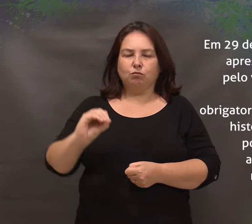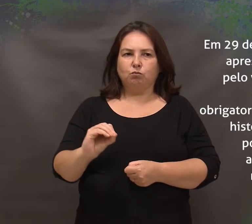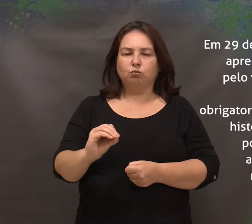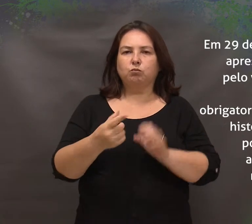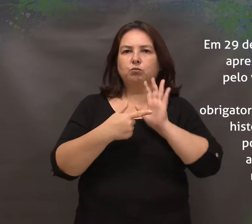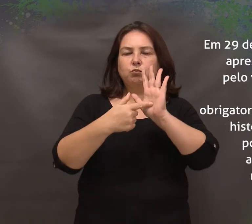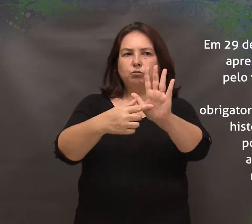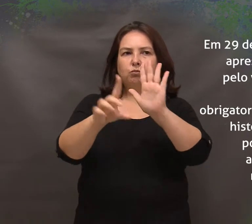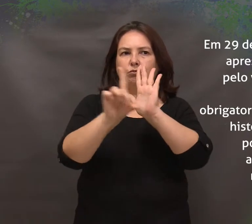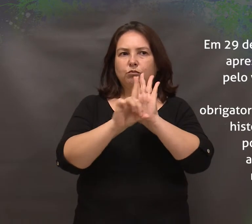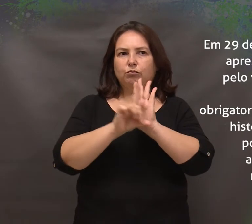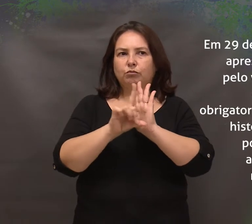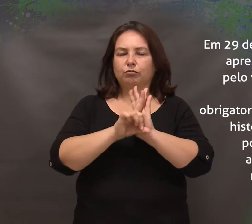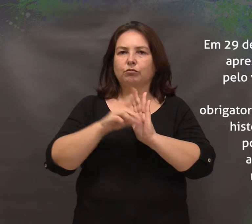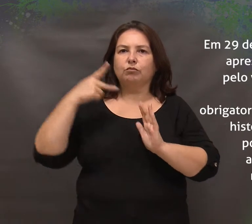pelo vereador Paulo Pimenta,